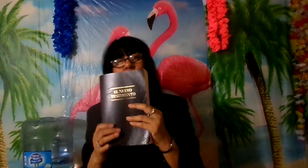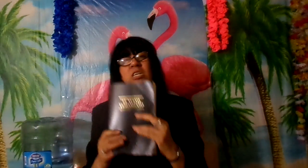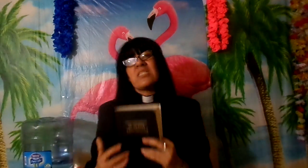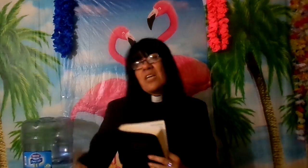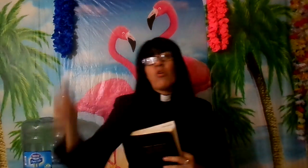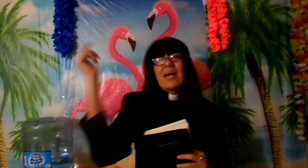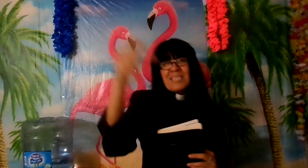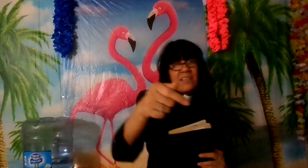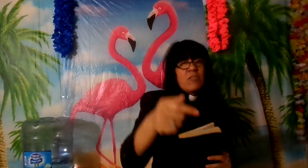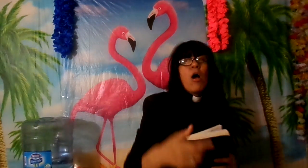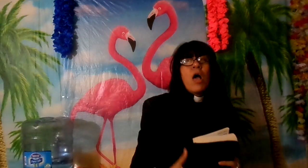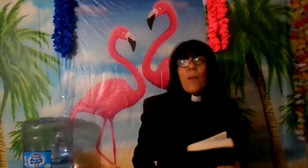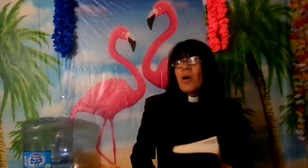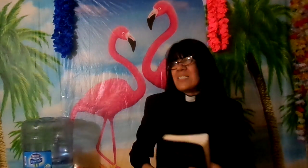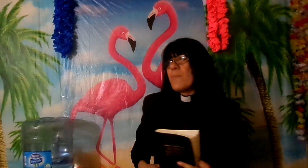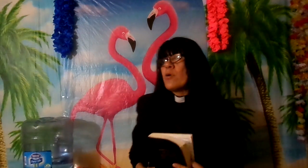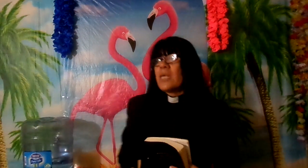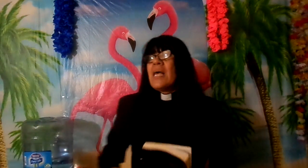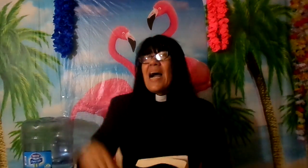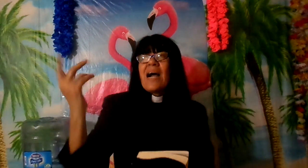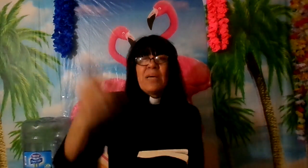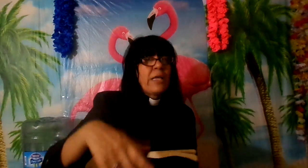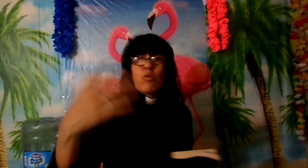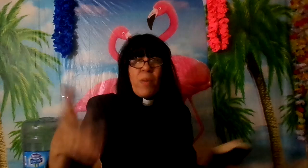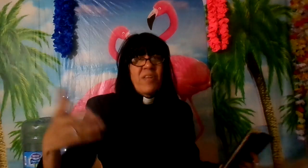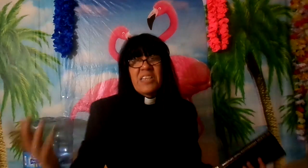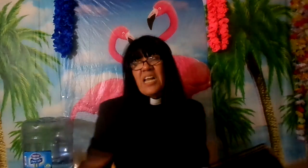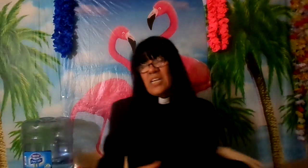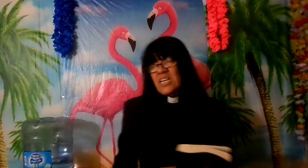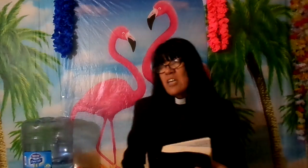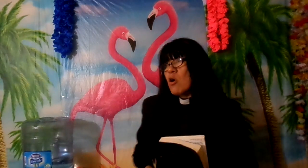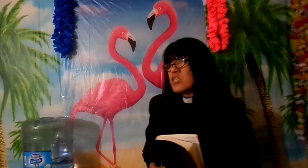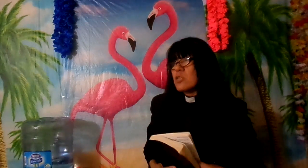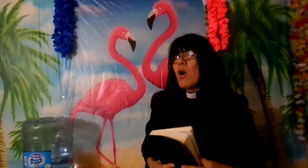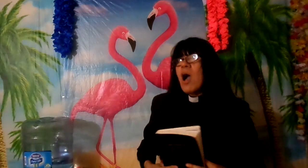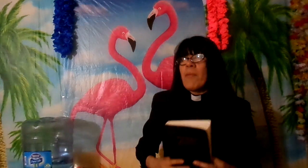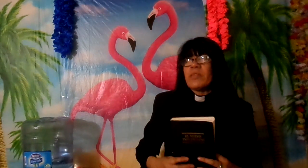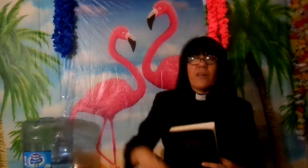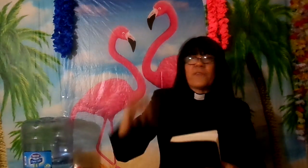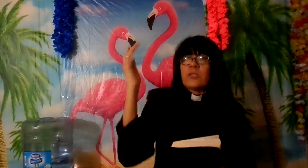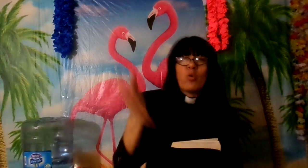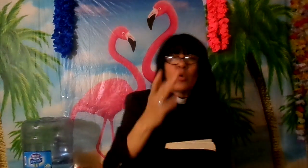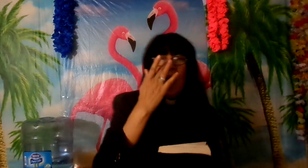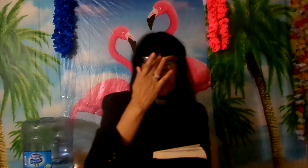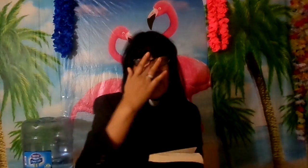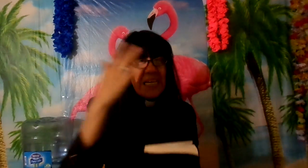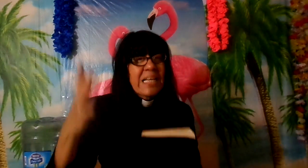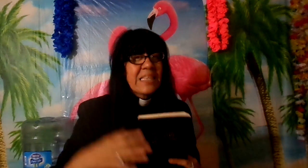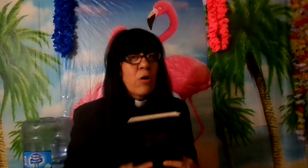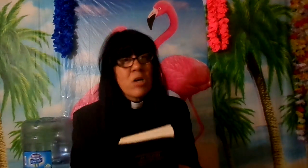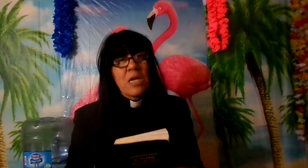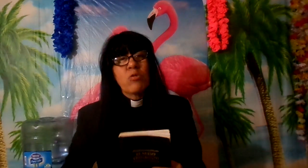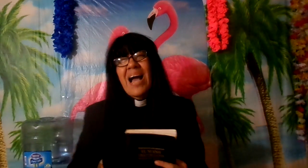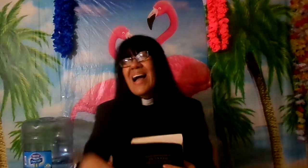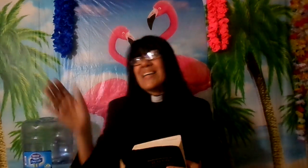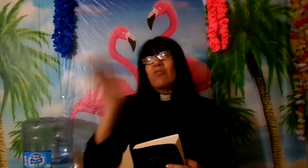sigue siendo la casa de Dios porque se pone a vender ropa frente a la iglesia o si no a vender fritura y hace tantas cosas y pijaos esos